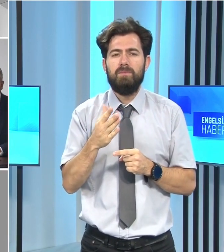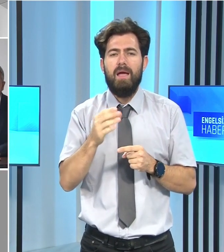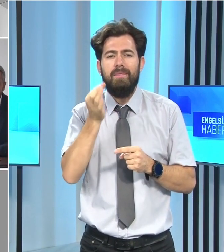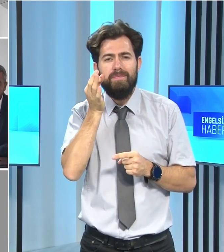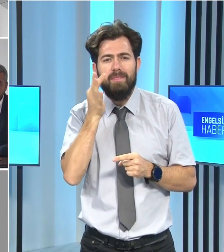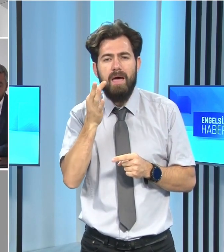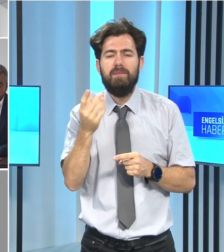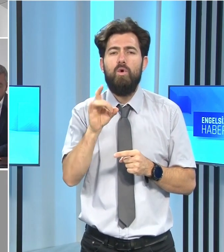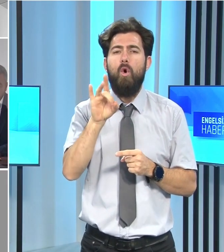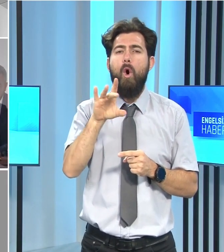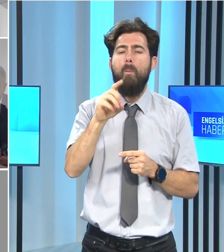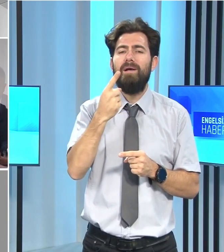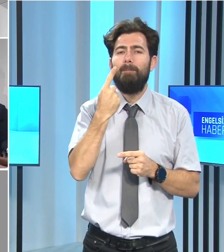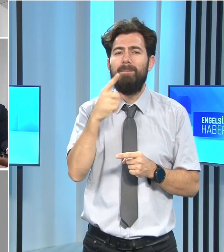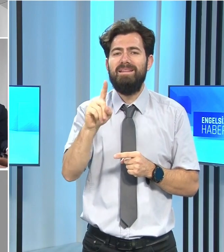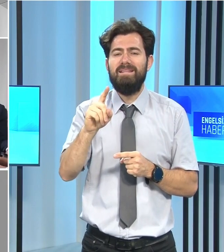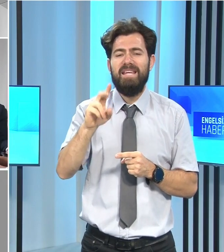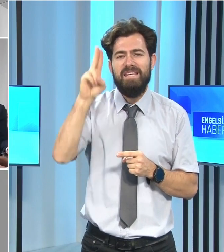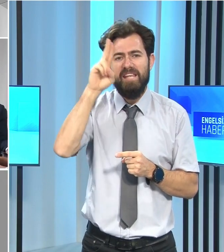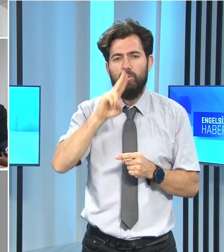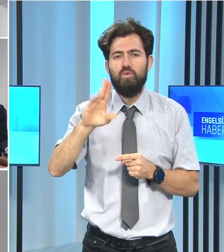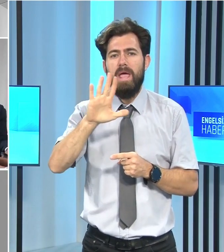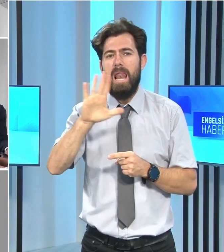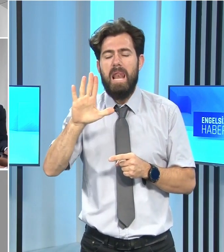net 15.750 TL oldu.